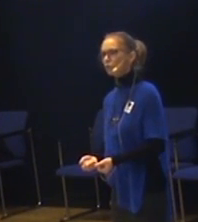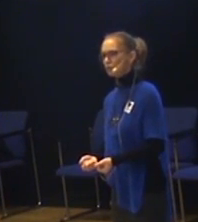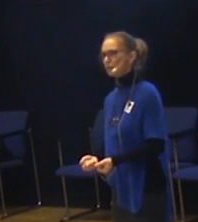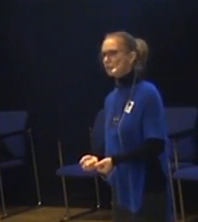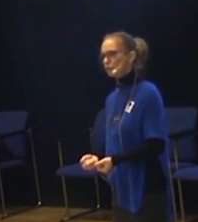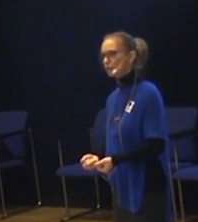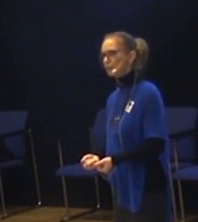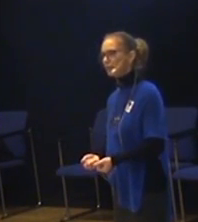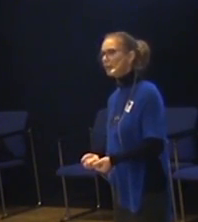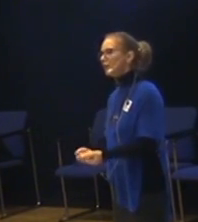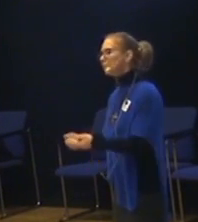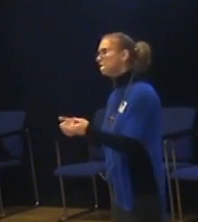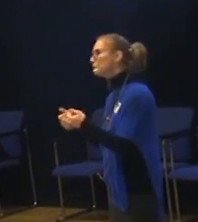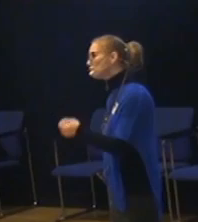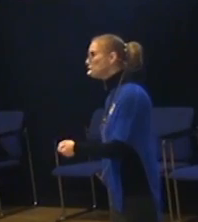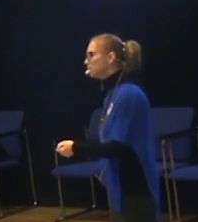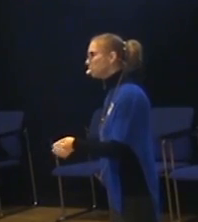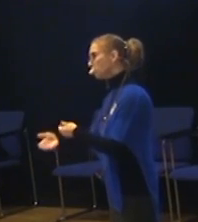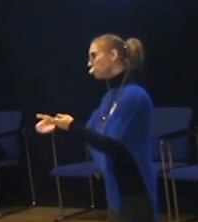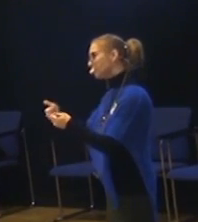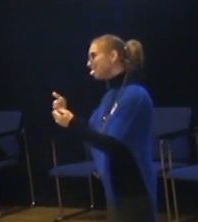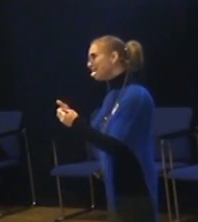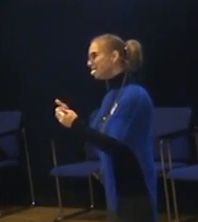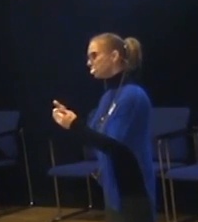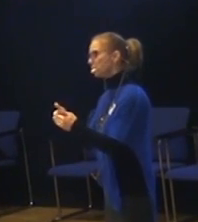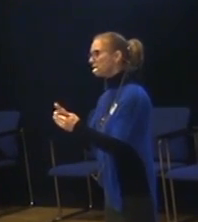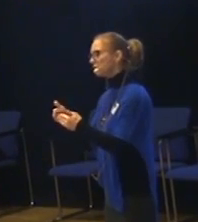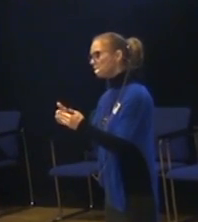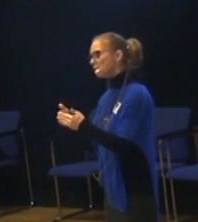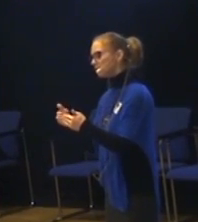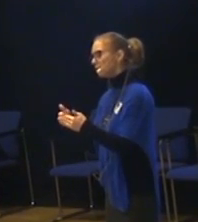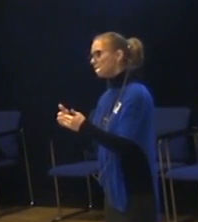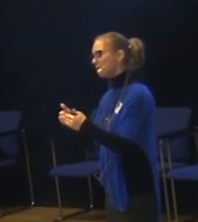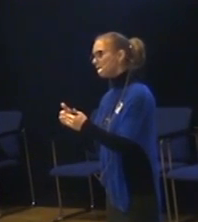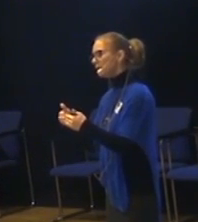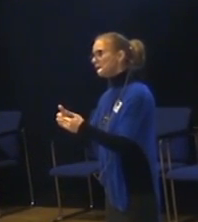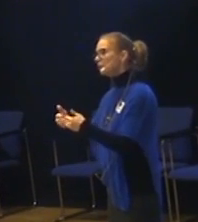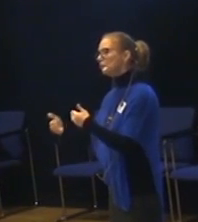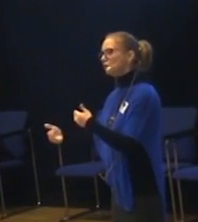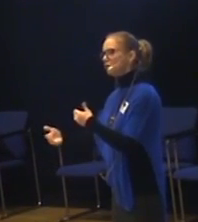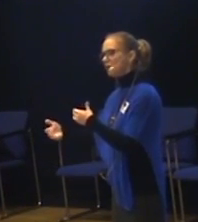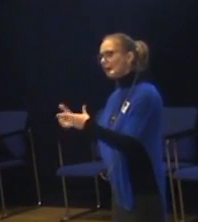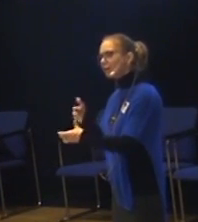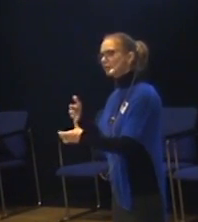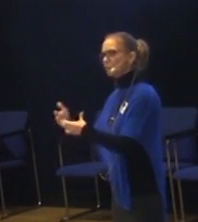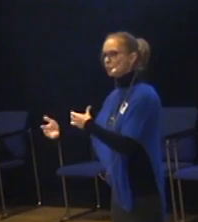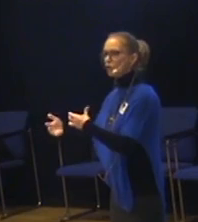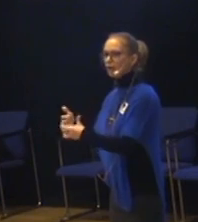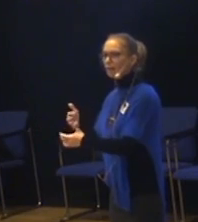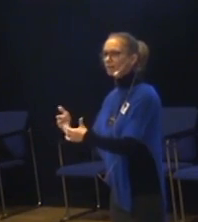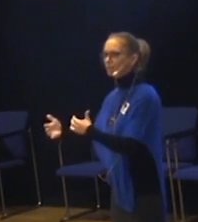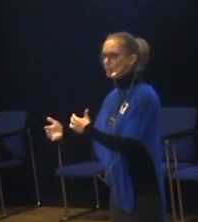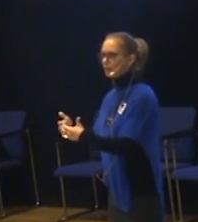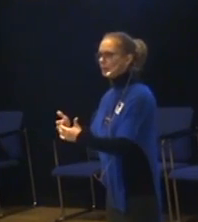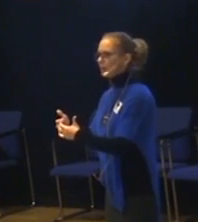barnen. Att de ska känna sig trygga med mig. Men det betyder inte att jag har den nära kontakten som de har med sin mamma och pappa. Och det betyder att jag alltid måste